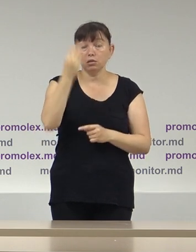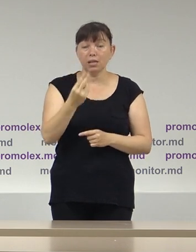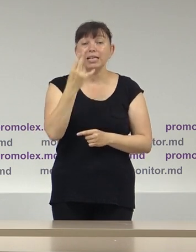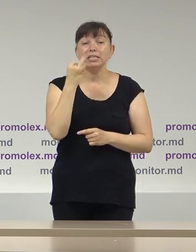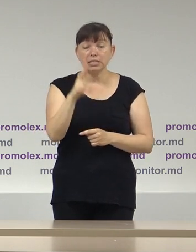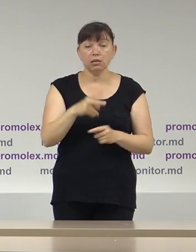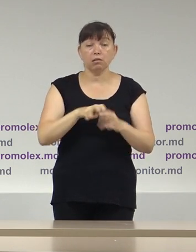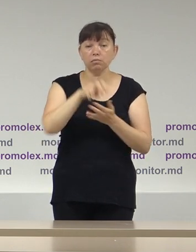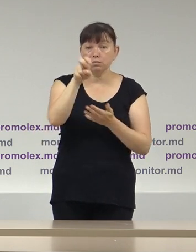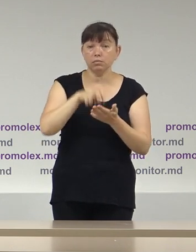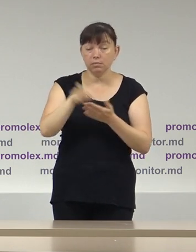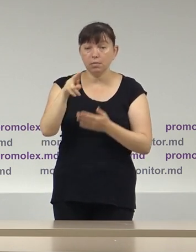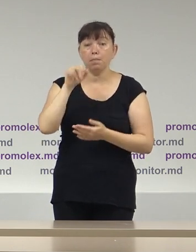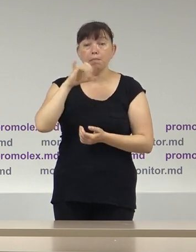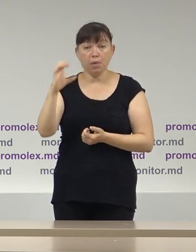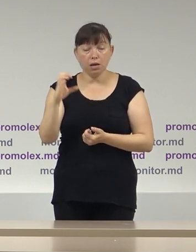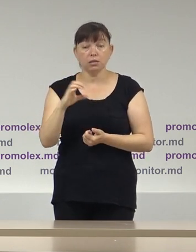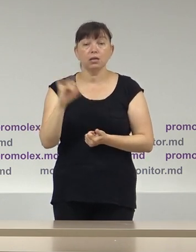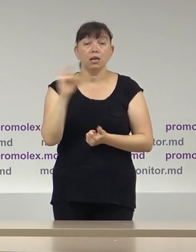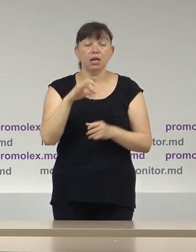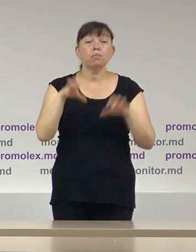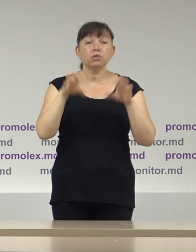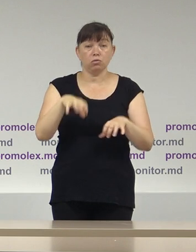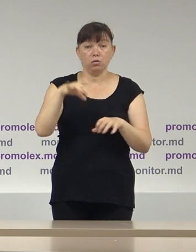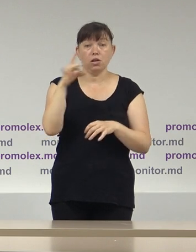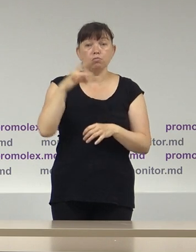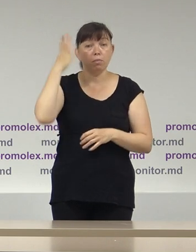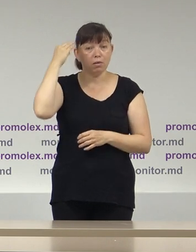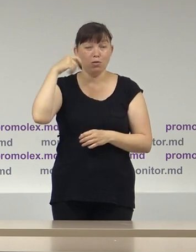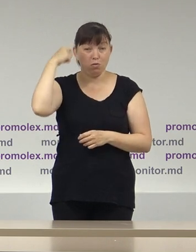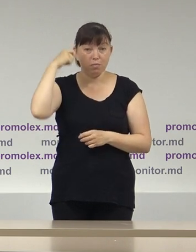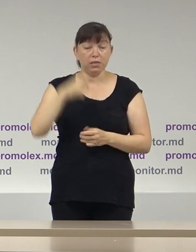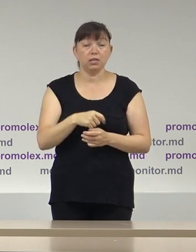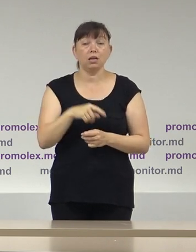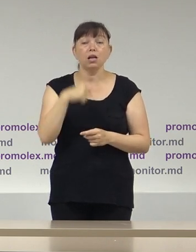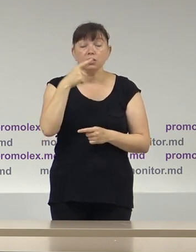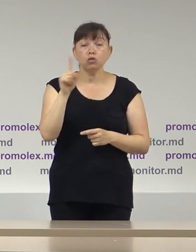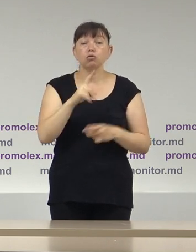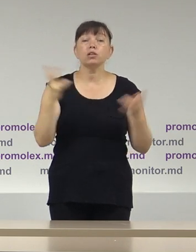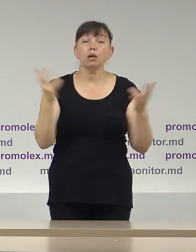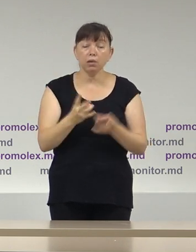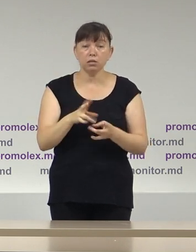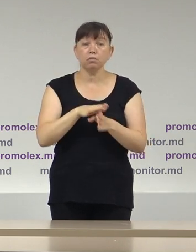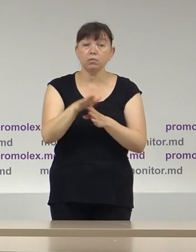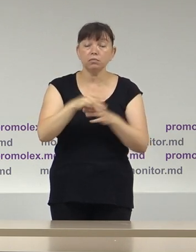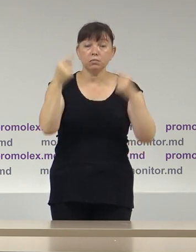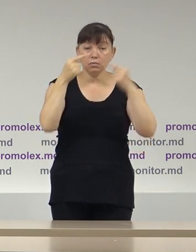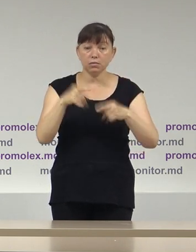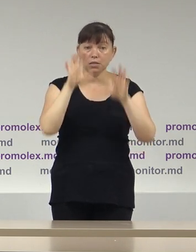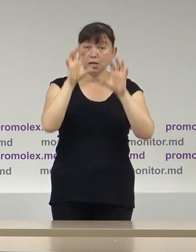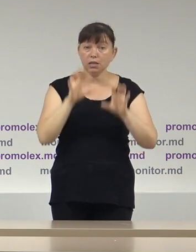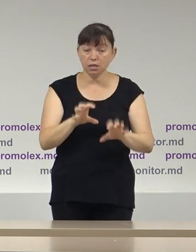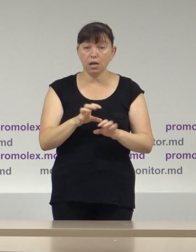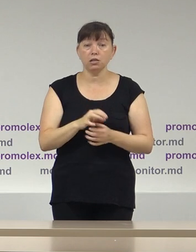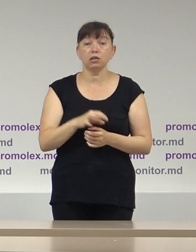CEC a remis scrisori în adresa PAS și președintilor Republicii Moldova, prin care a atras atenția asupra necesității respectării prividerilor legale